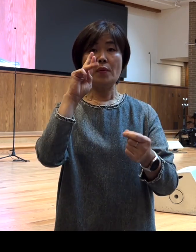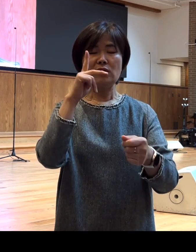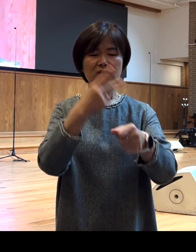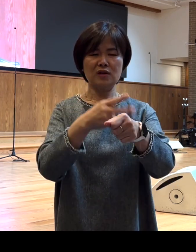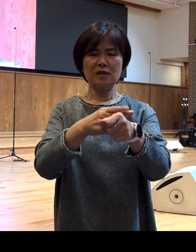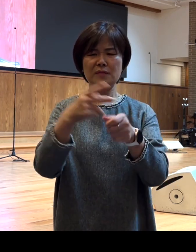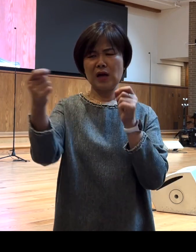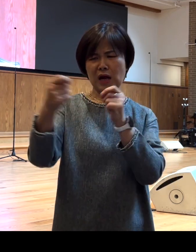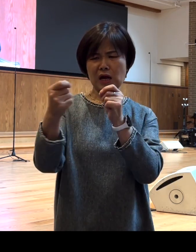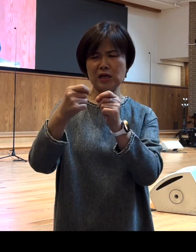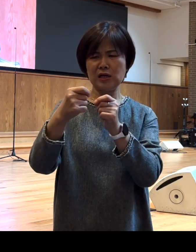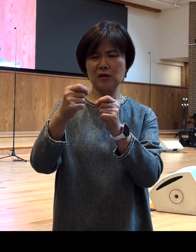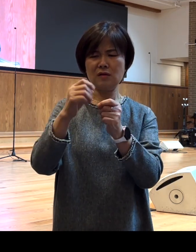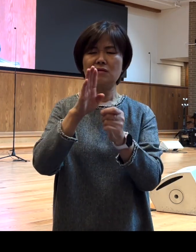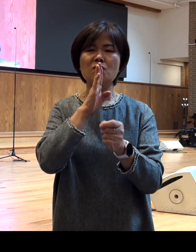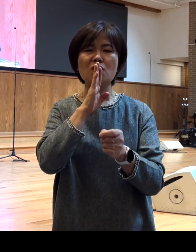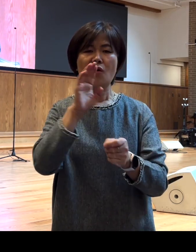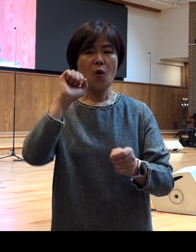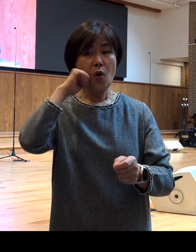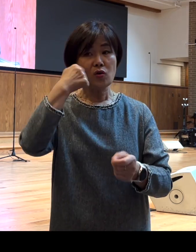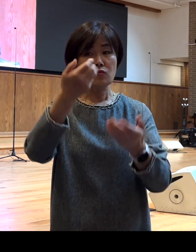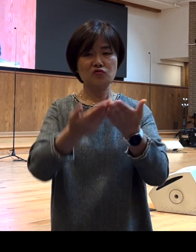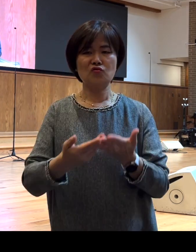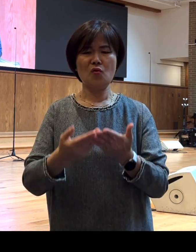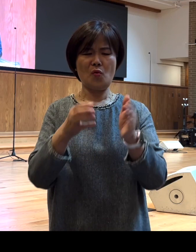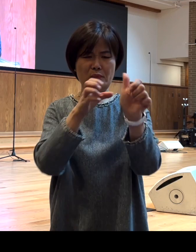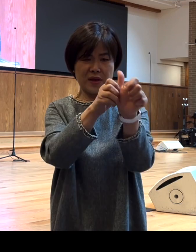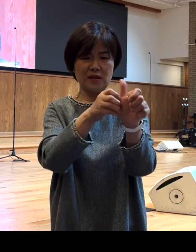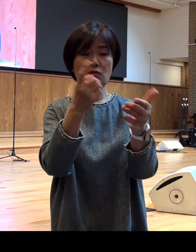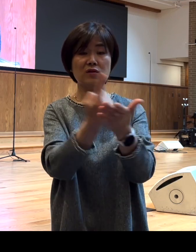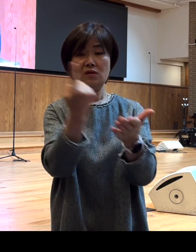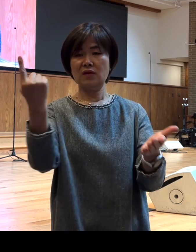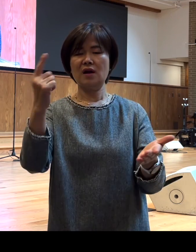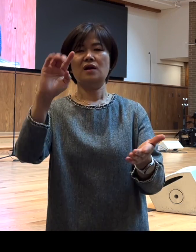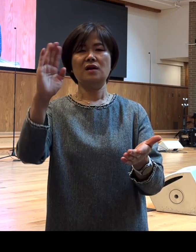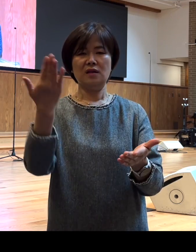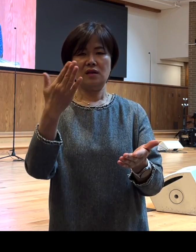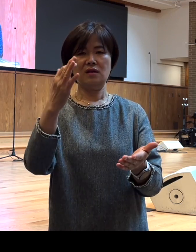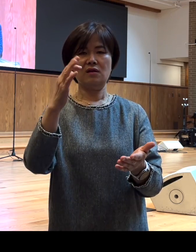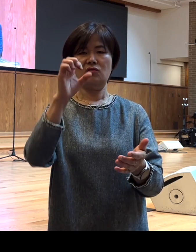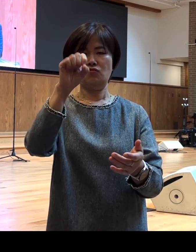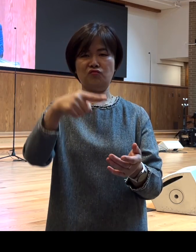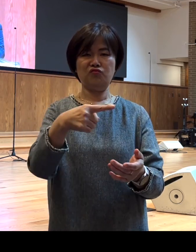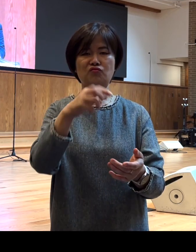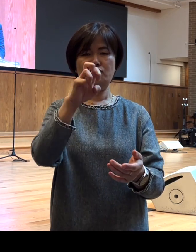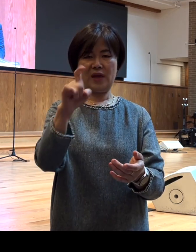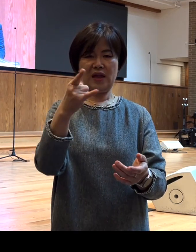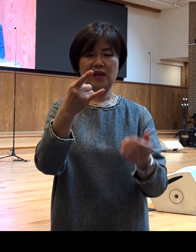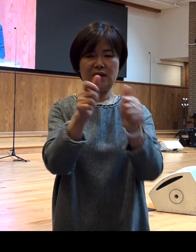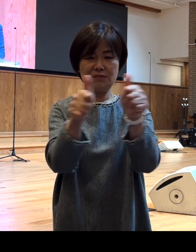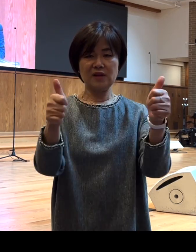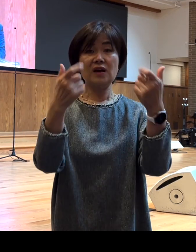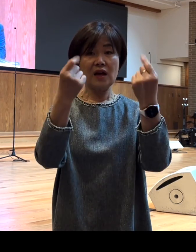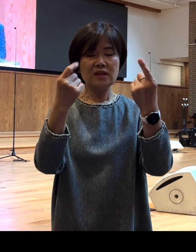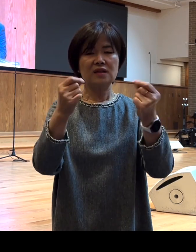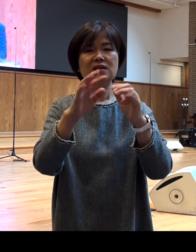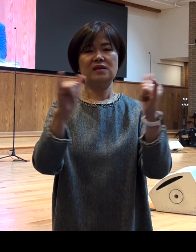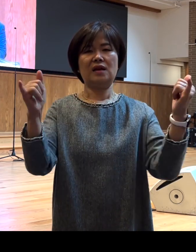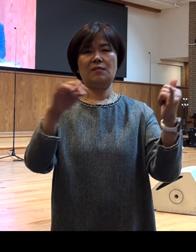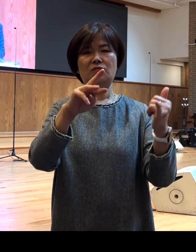걸림돌과 같았던 그를 배신하고 떠나갔던 후메네오와 알렉산더와 같은 인물들도 아마